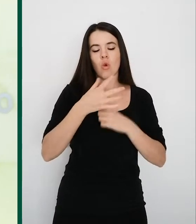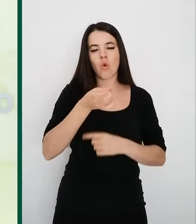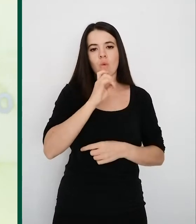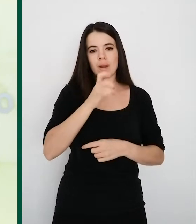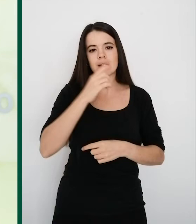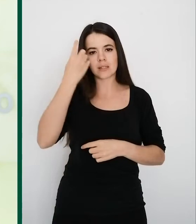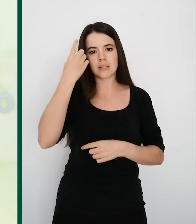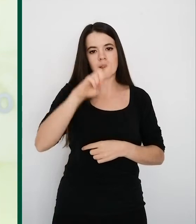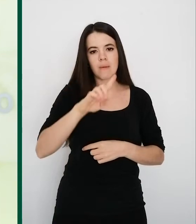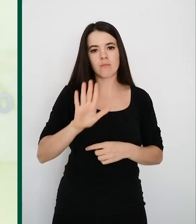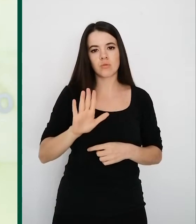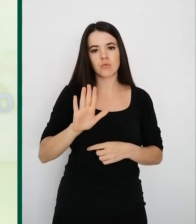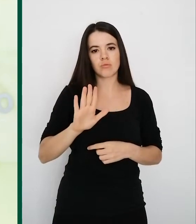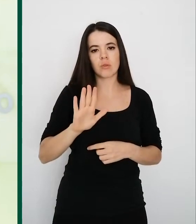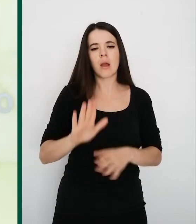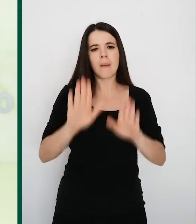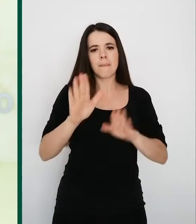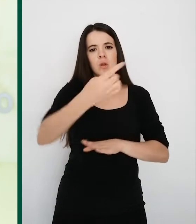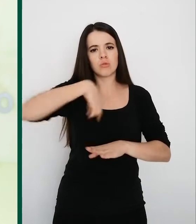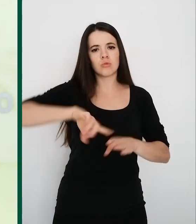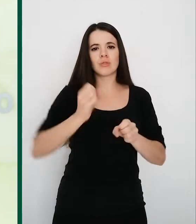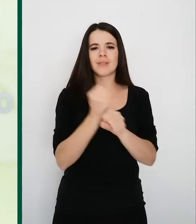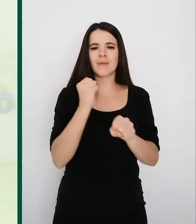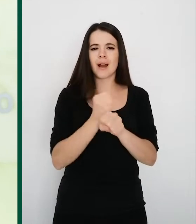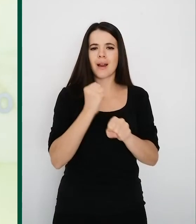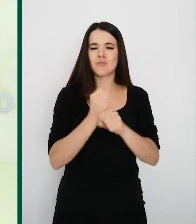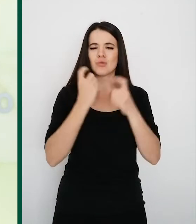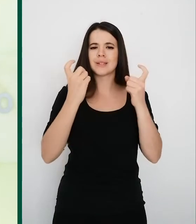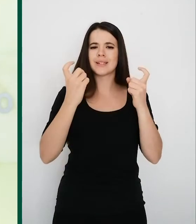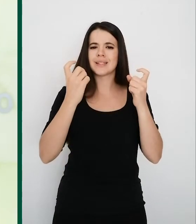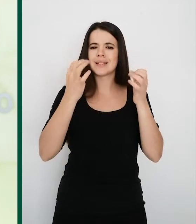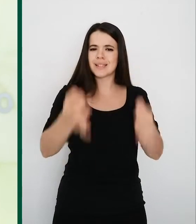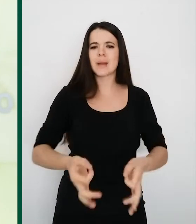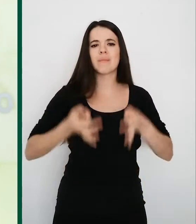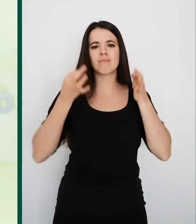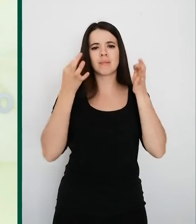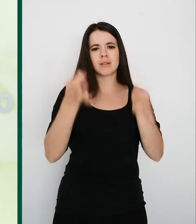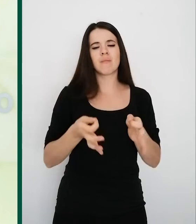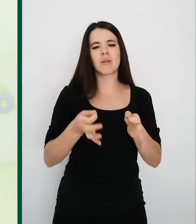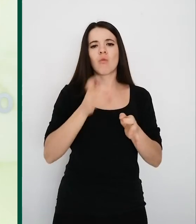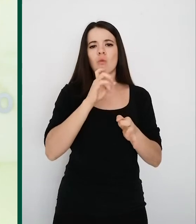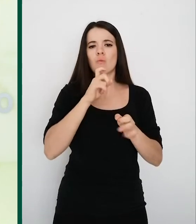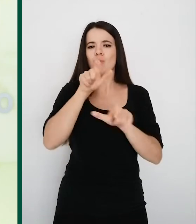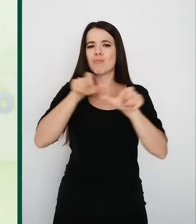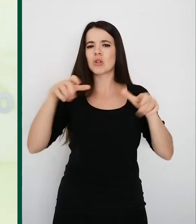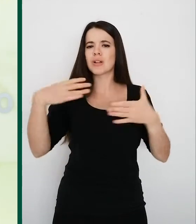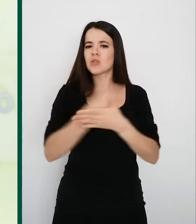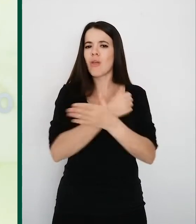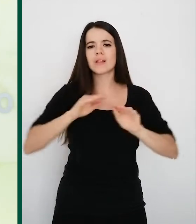complicadas, pero trabajaremos siempre, siempre desde este gobierno, y quiero que quede claro, sin dejar a nadie atrás.